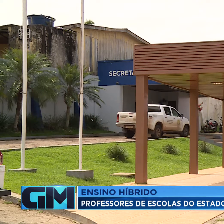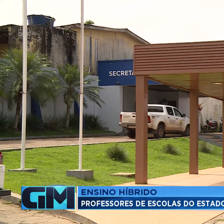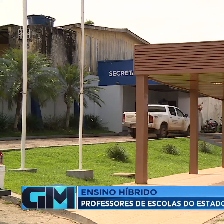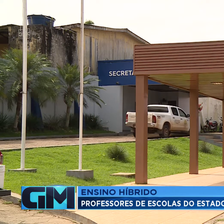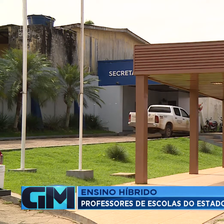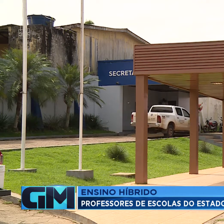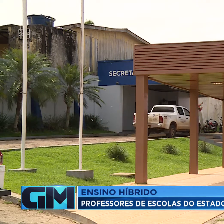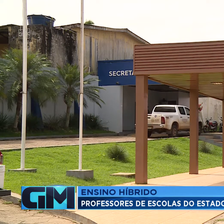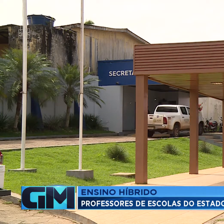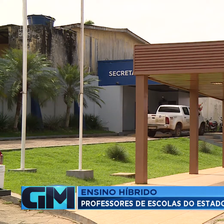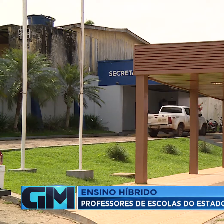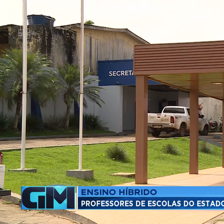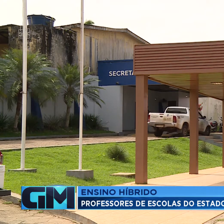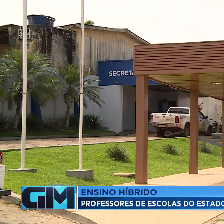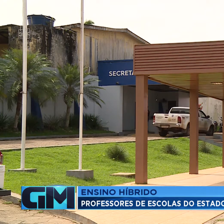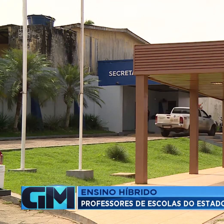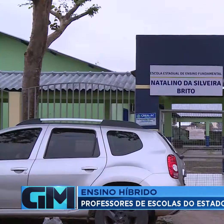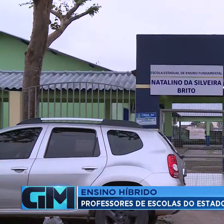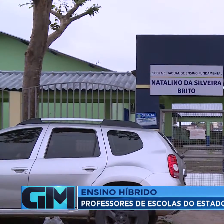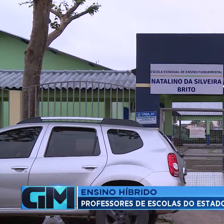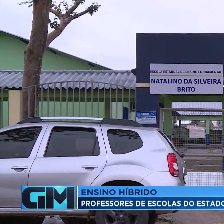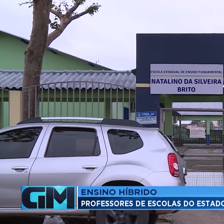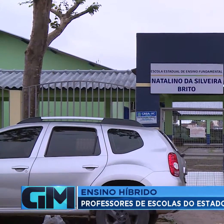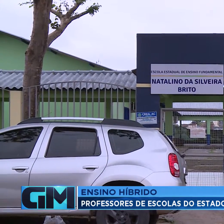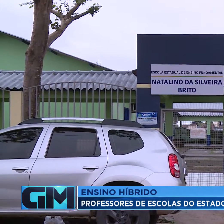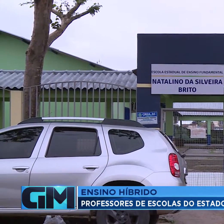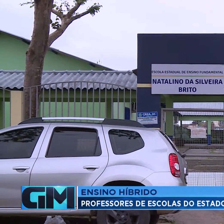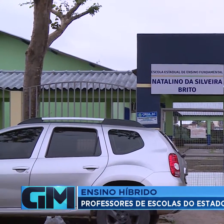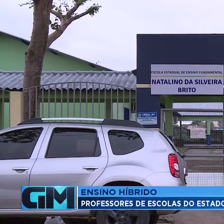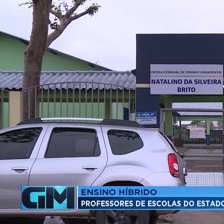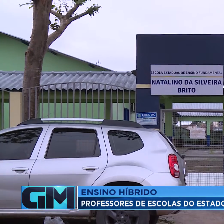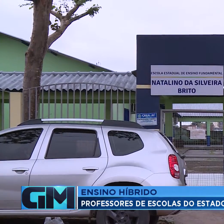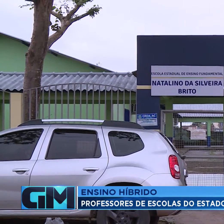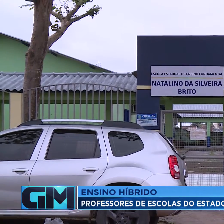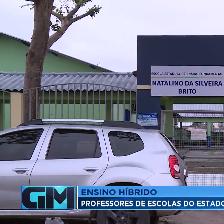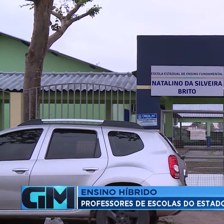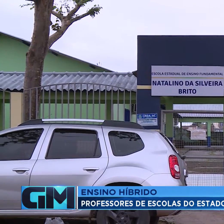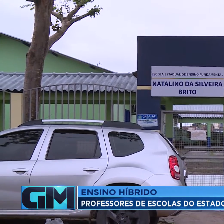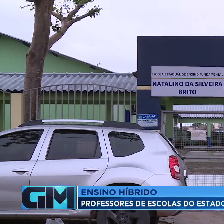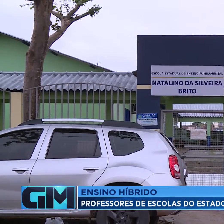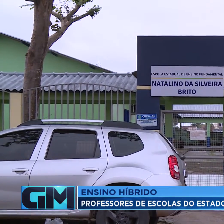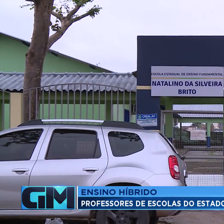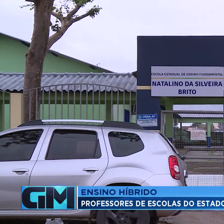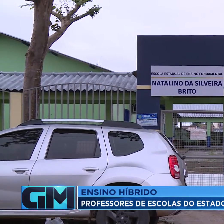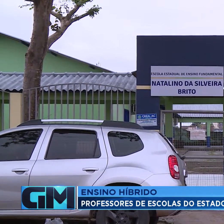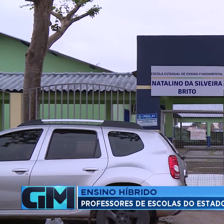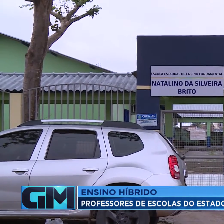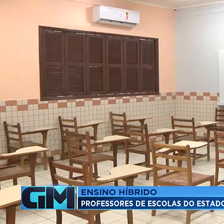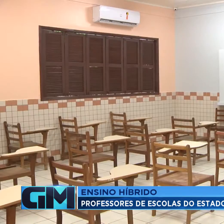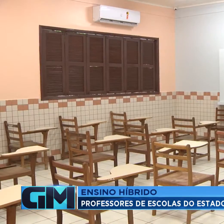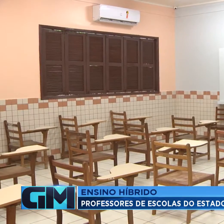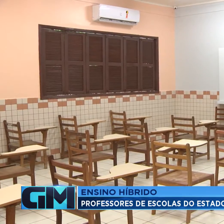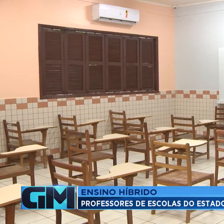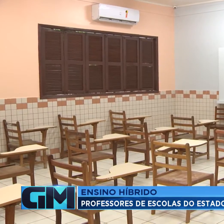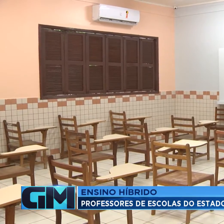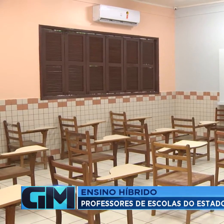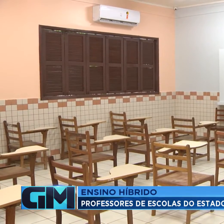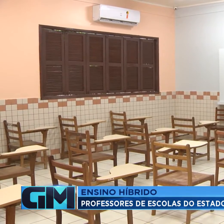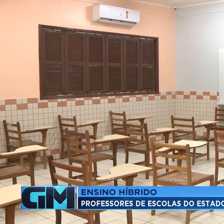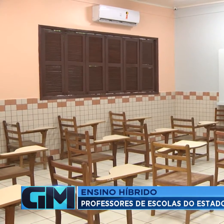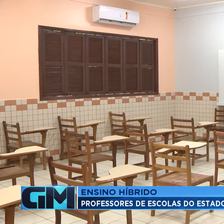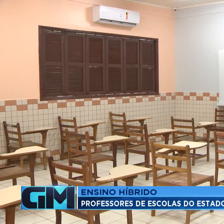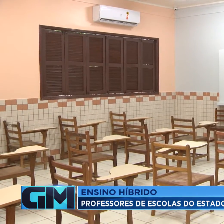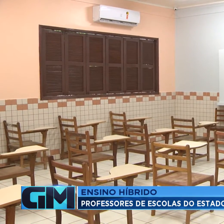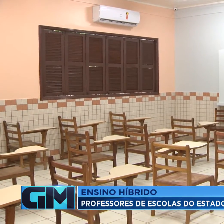momento, a volta será na modalidade híbrida, isto é, aulas presenciais e via internet. Depois de